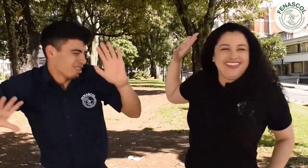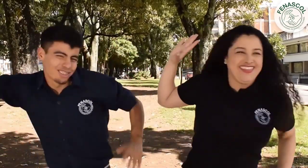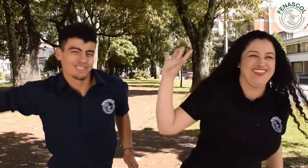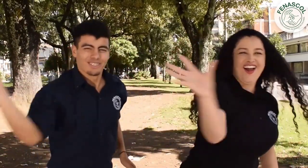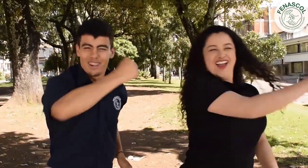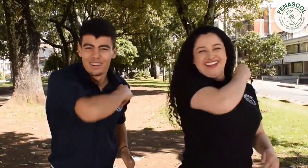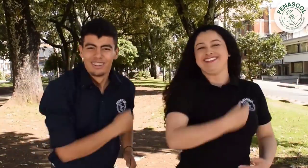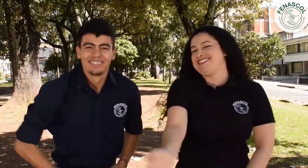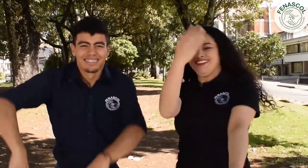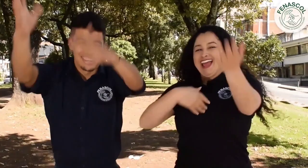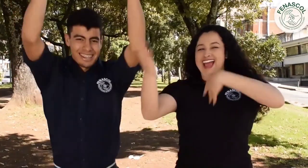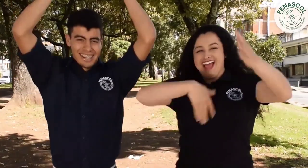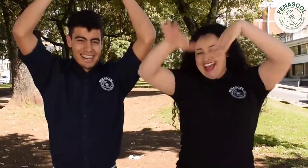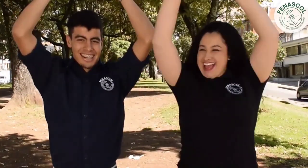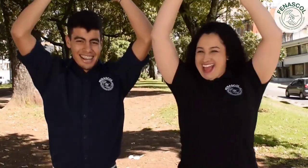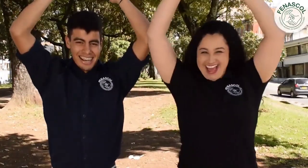Todos están invitados. ¡Vamos!